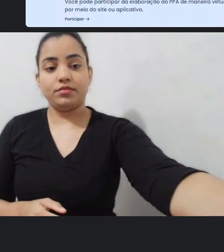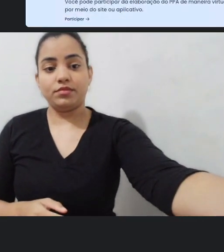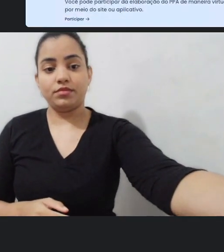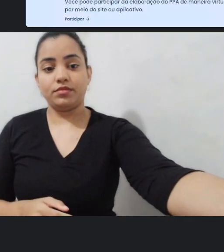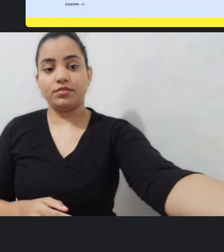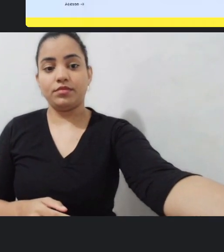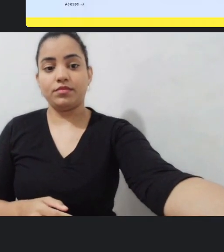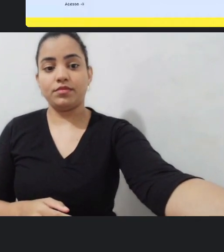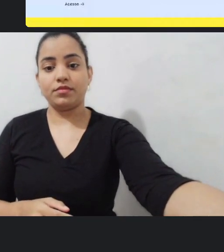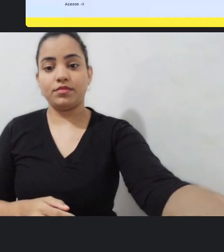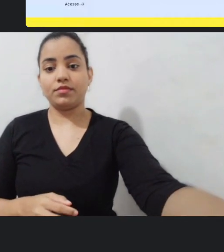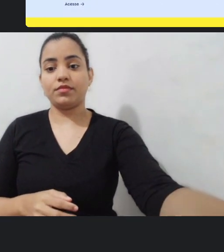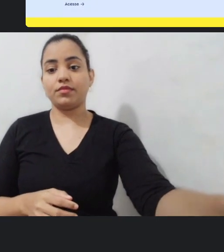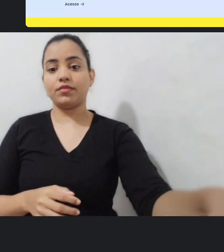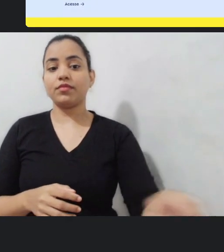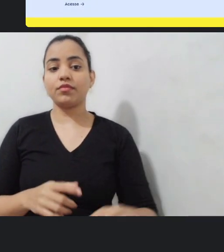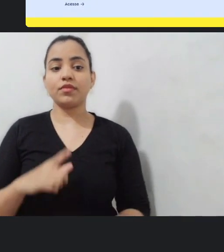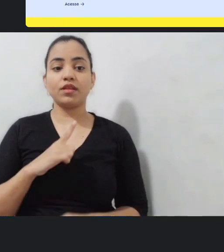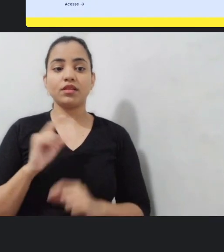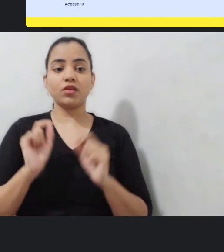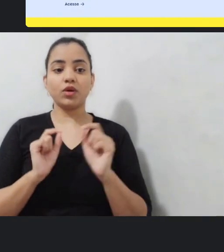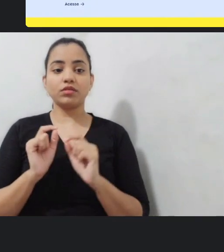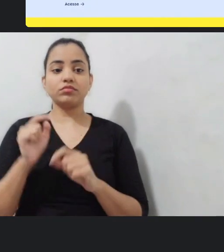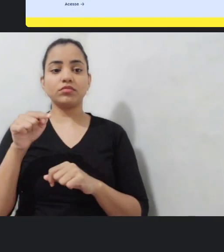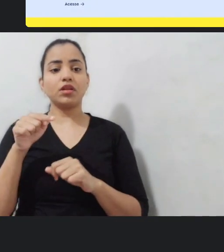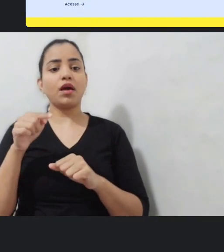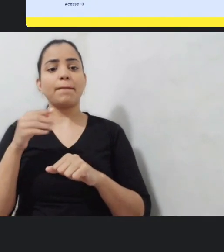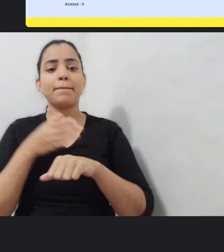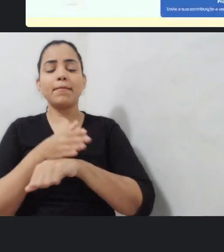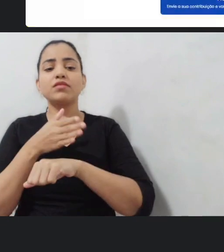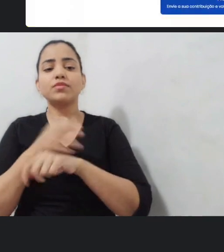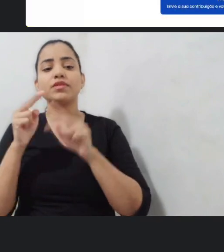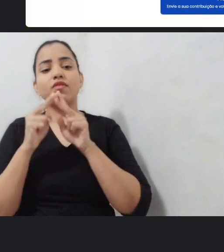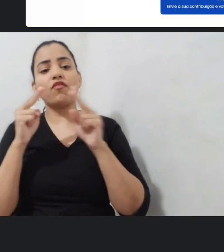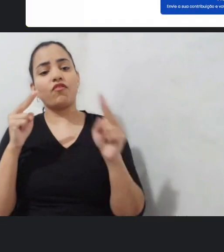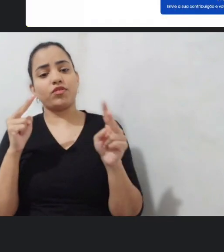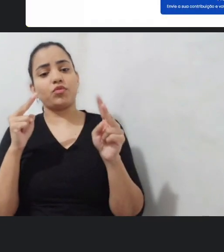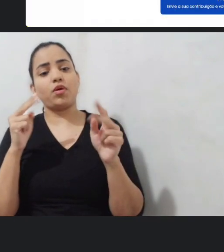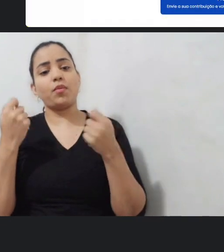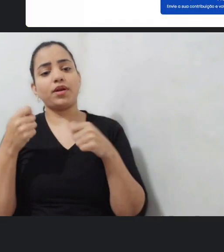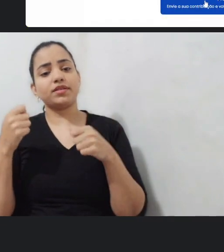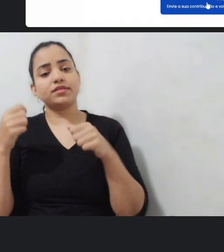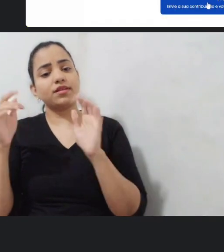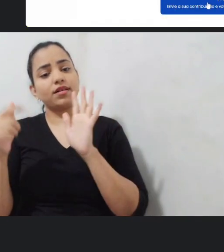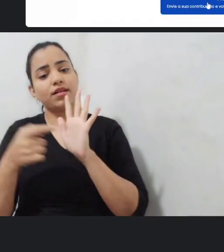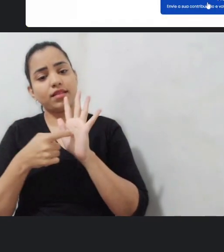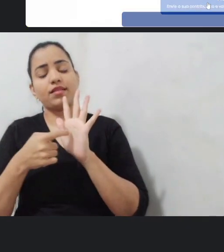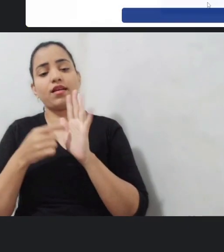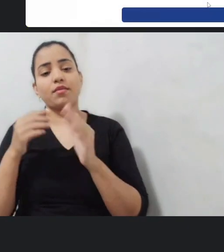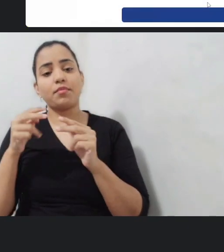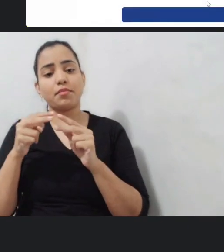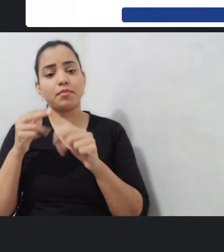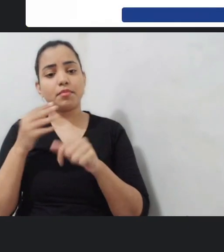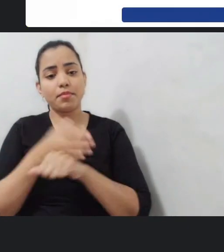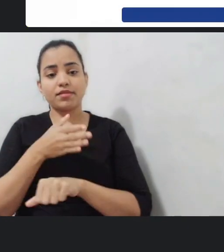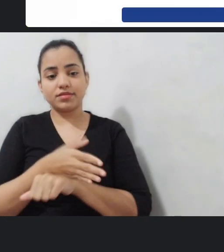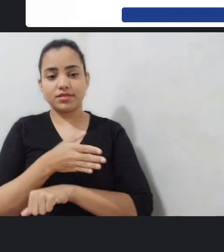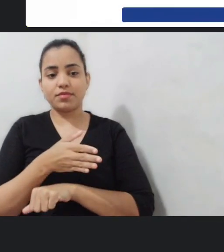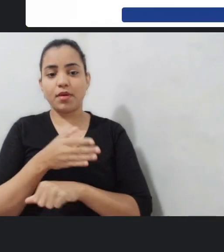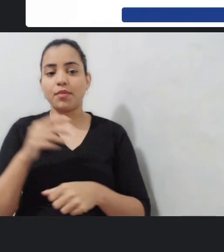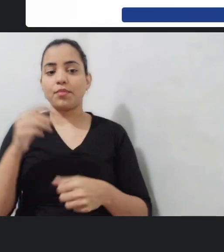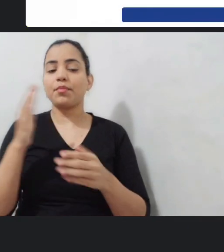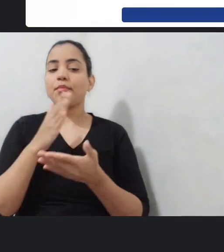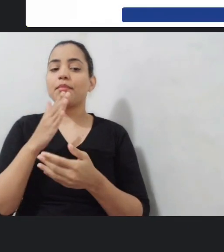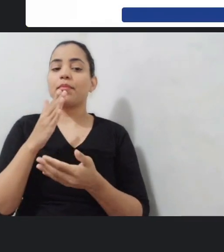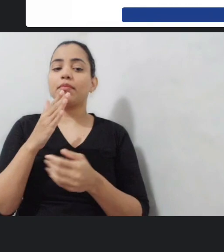Vai ter essa parte, participação virtual, você vai clicar em participar, proposta da população,